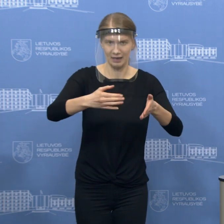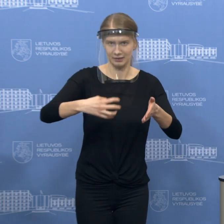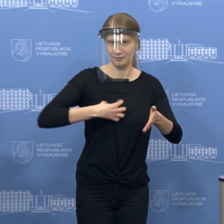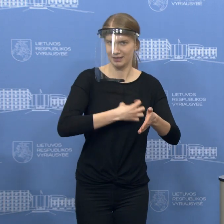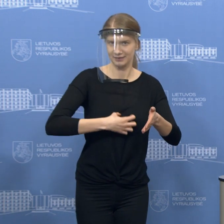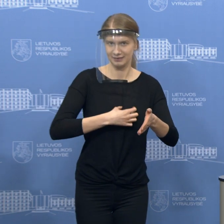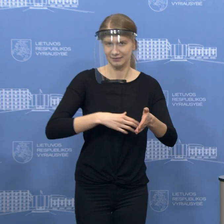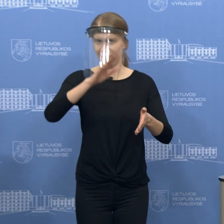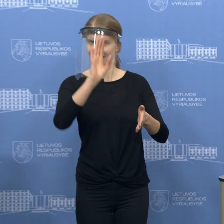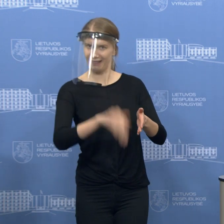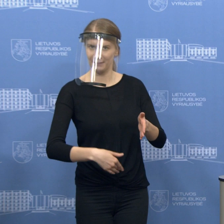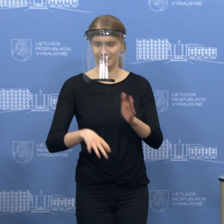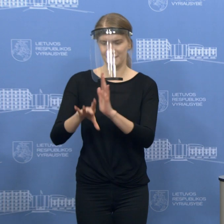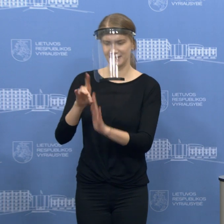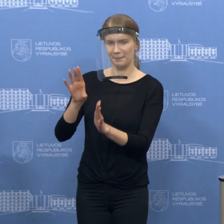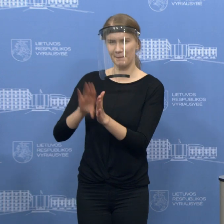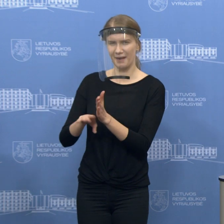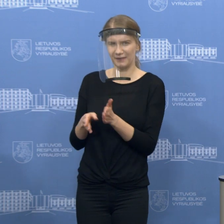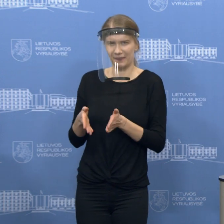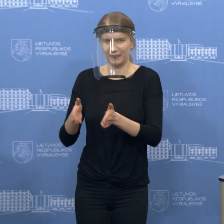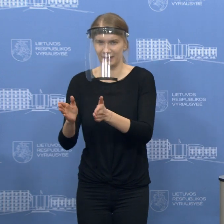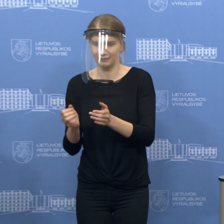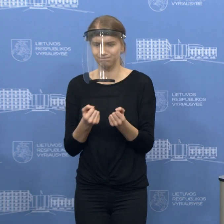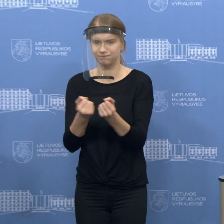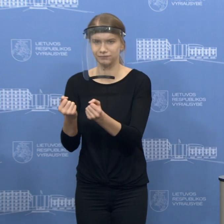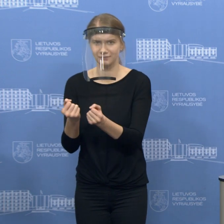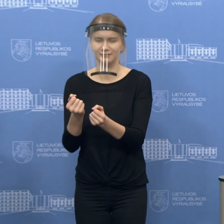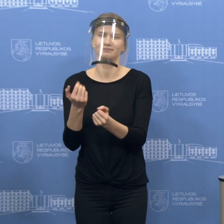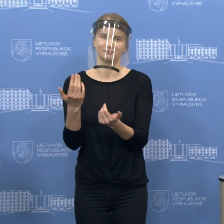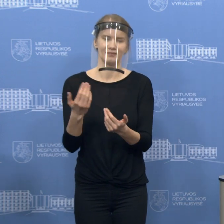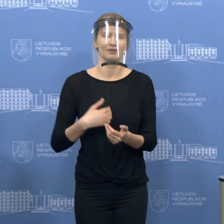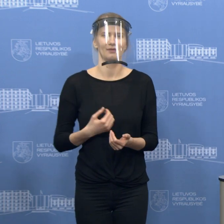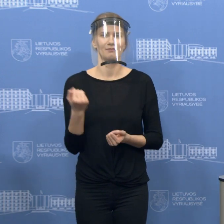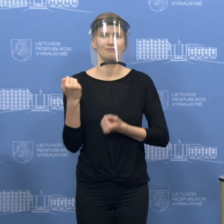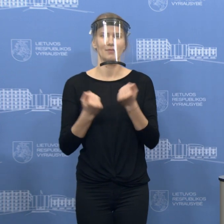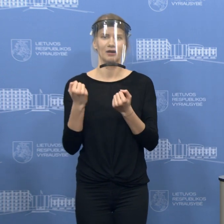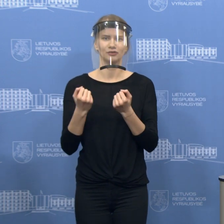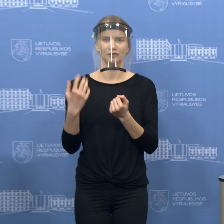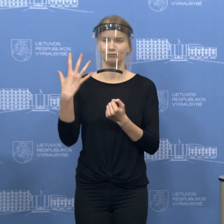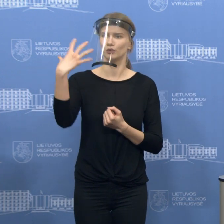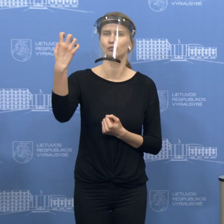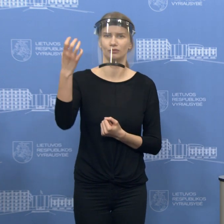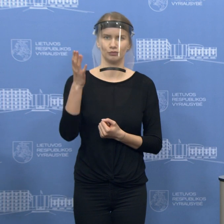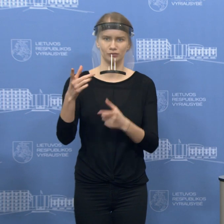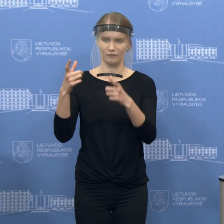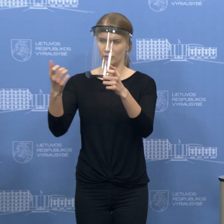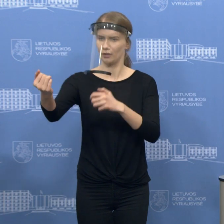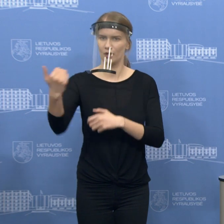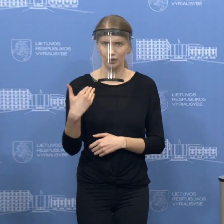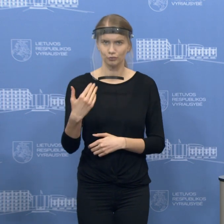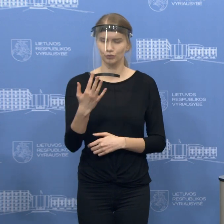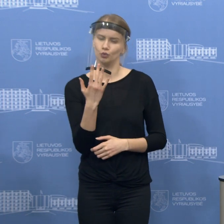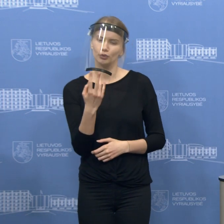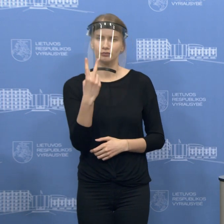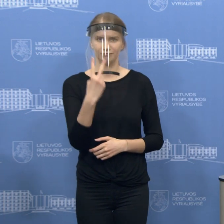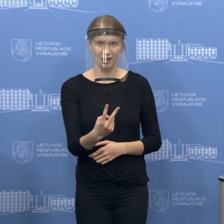įstebėjimo, taip pat automatinė valstybinio numerio nustatymo sistema miestuose ir